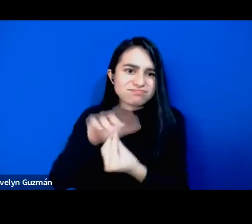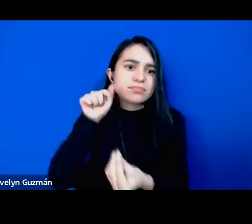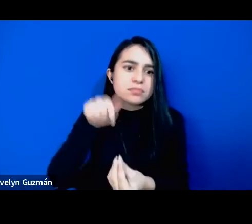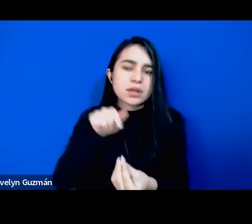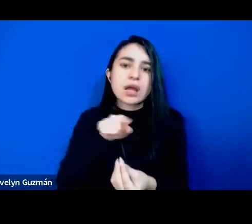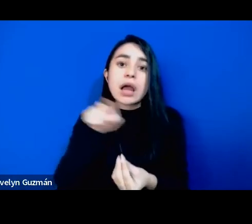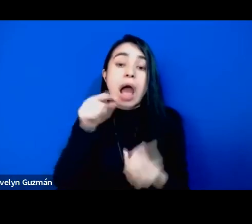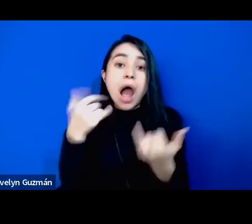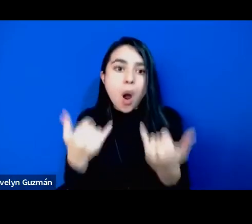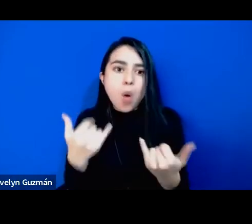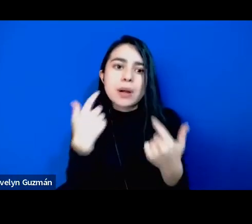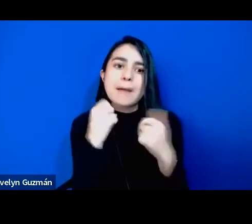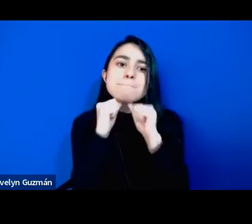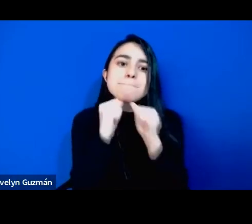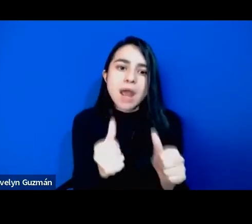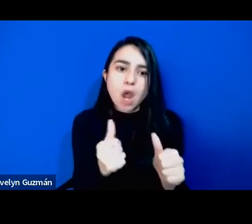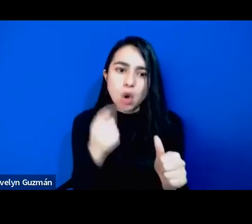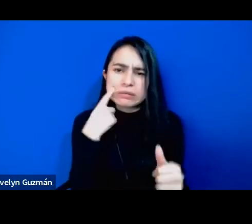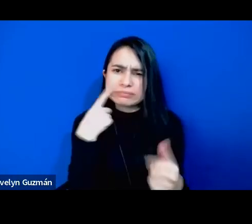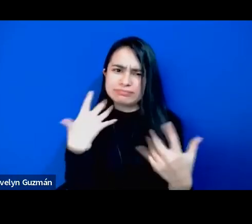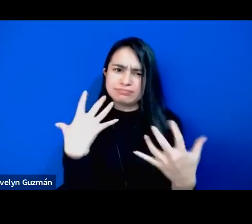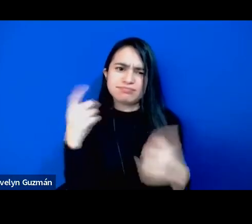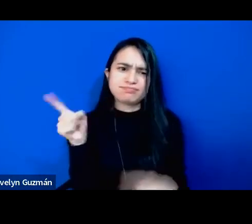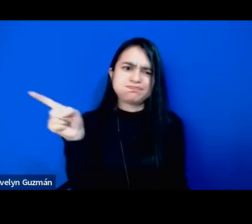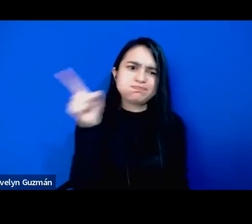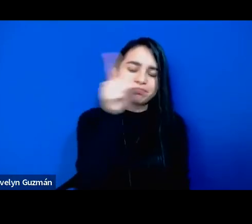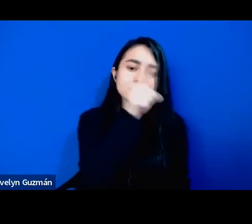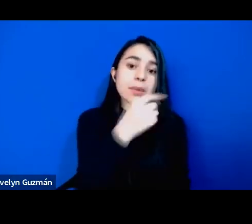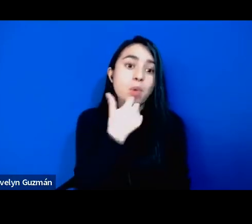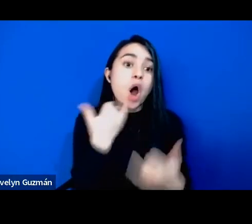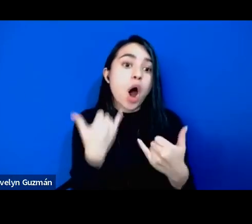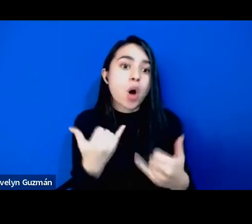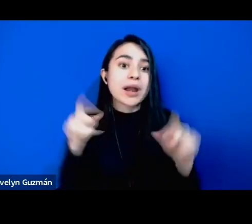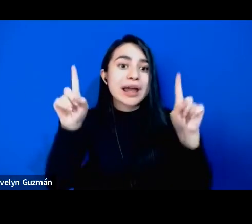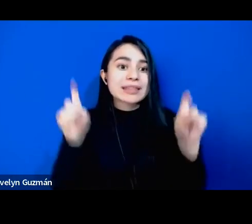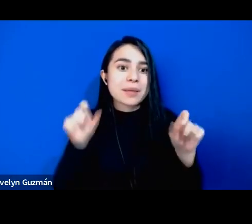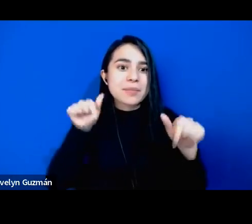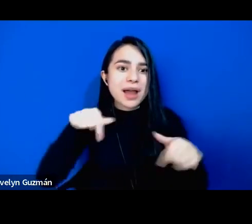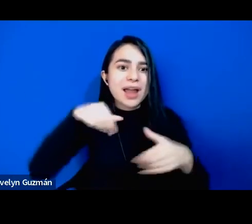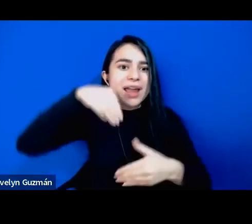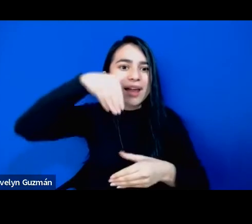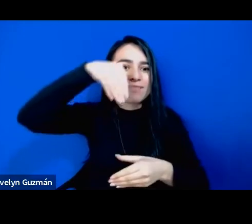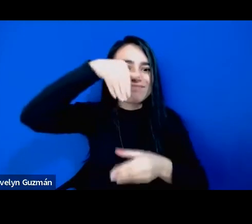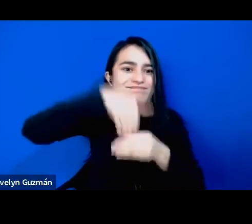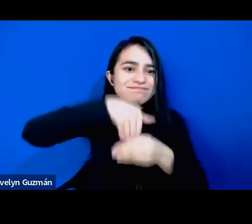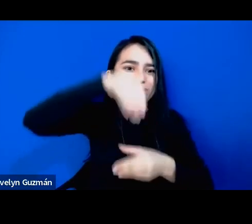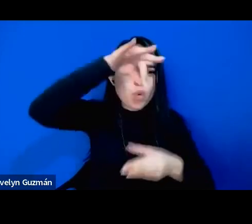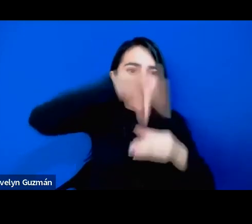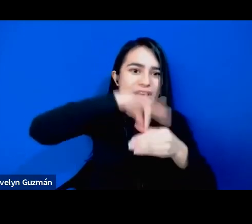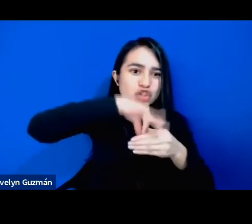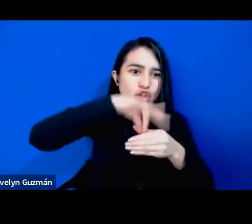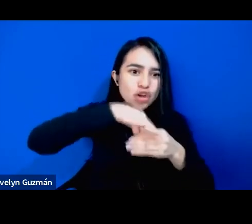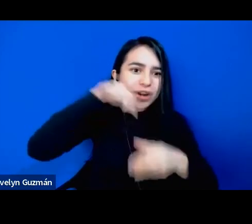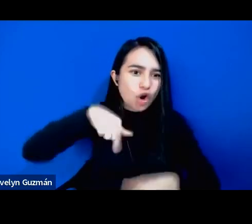su peor cara. Pero, por ejemplo, en esta coyuntura electoral, en la figura de Francia Márquez, que se ha